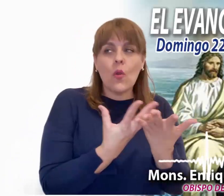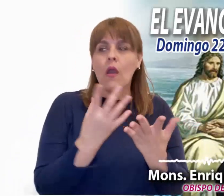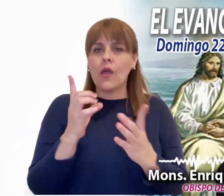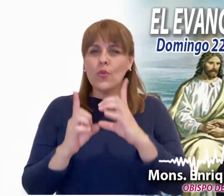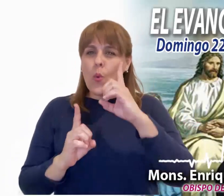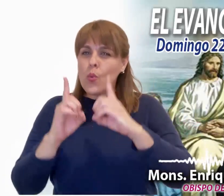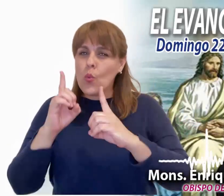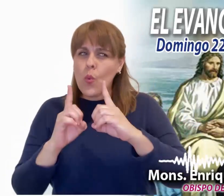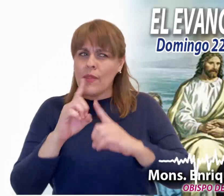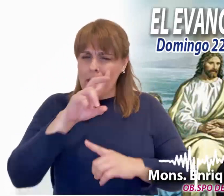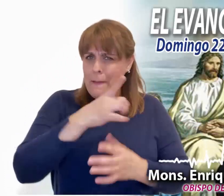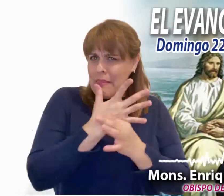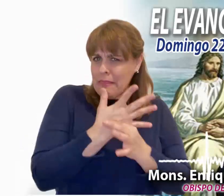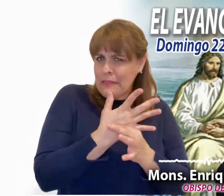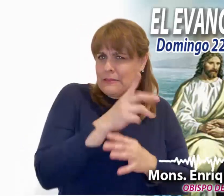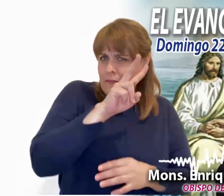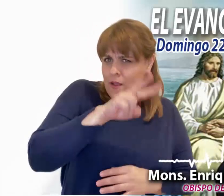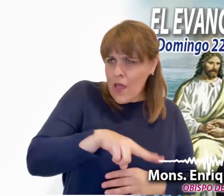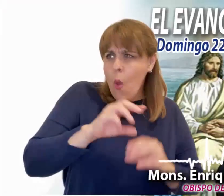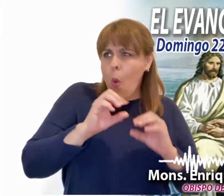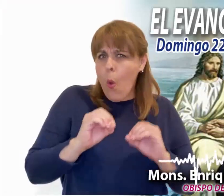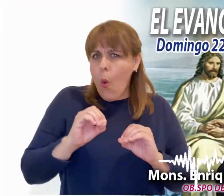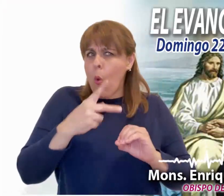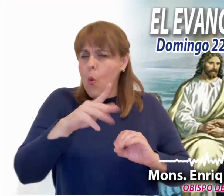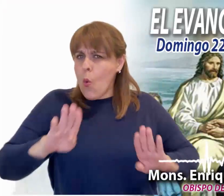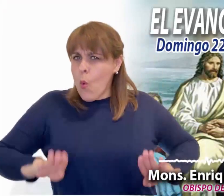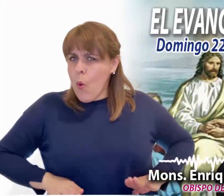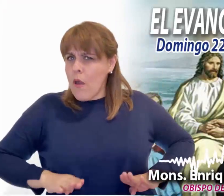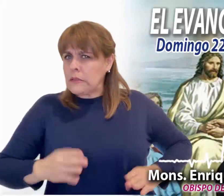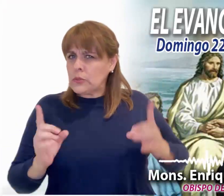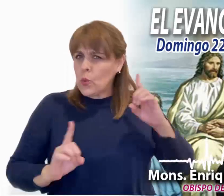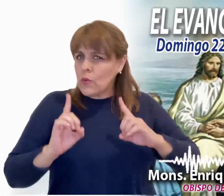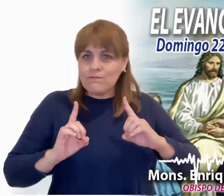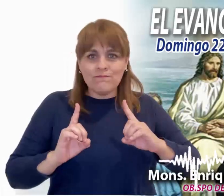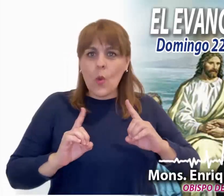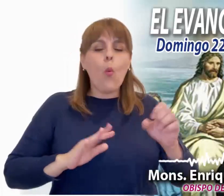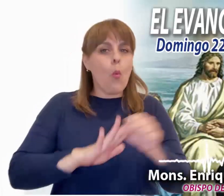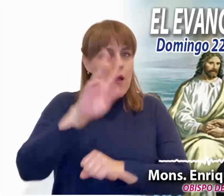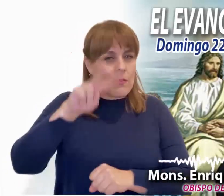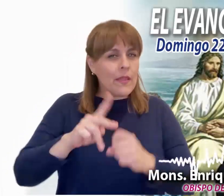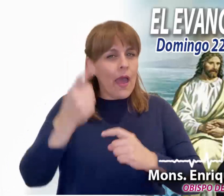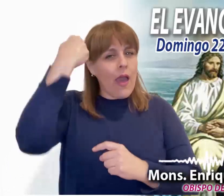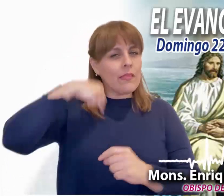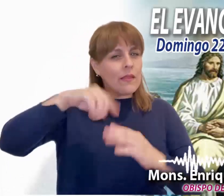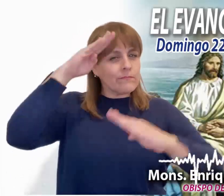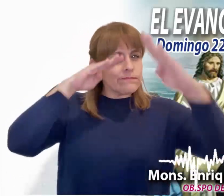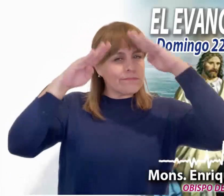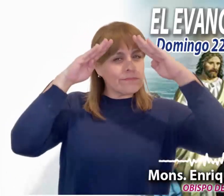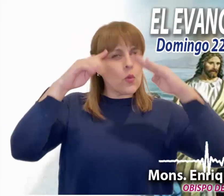solamente una duda sobre una verdad o una actitud. Lo que realmente les preocupa es algo fundamental.